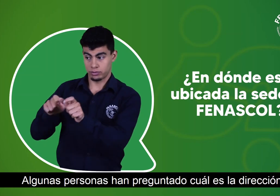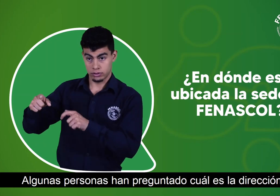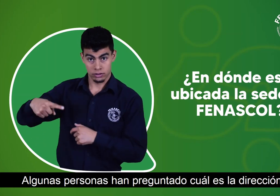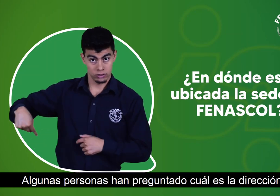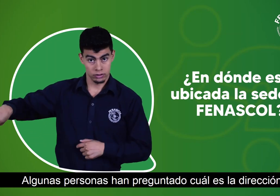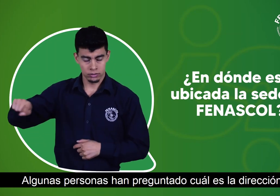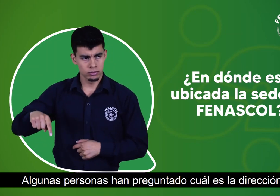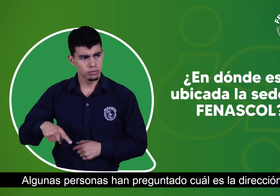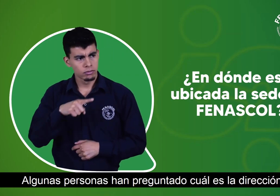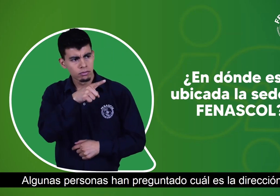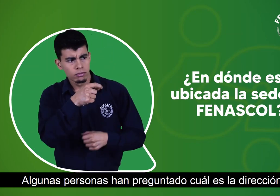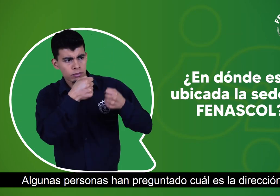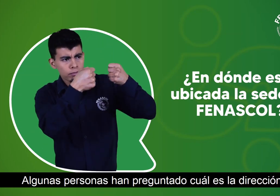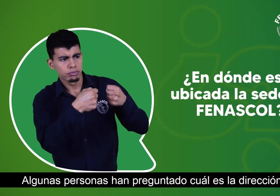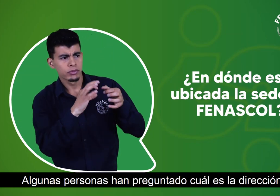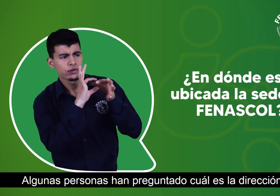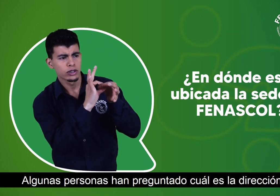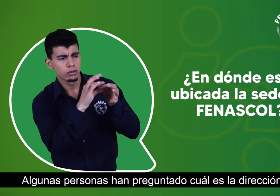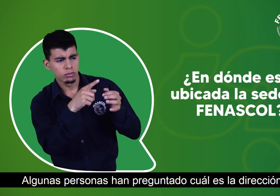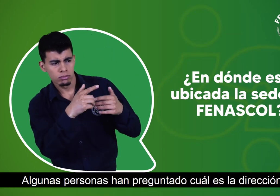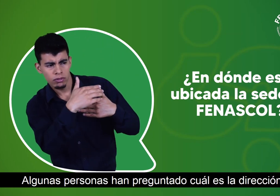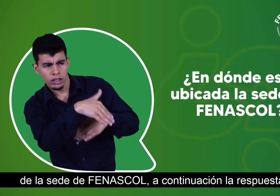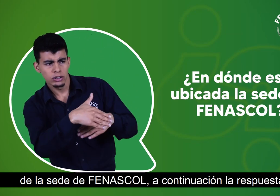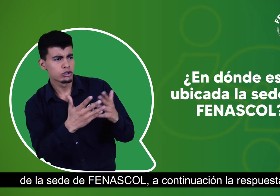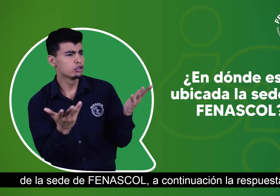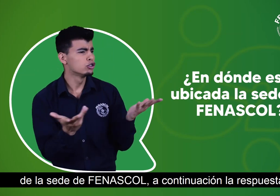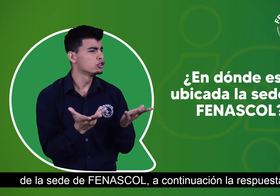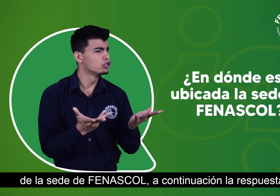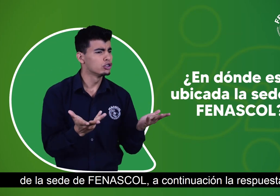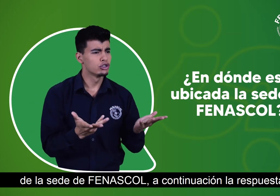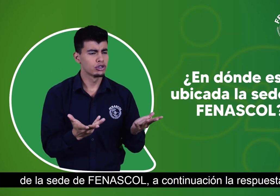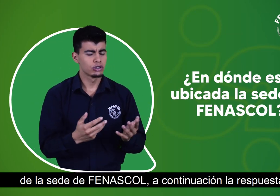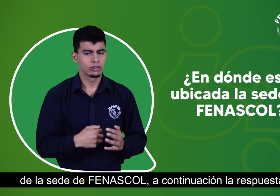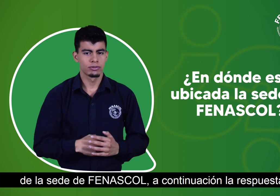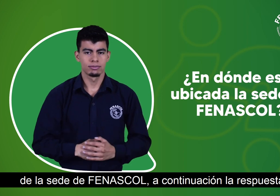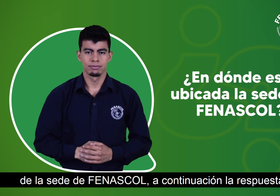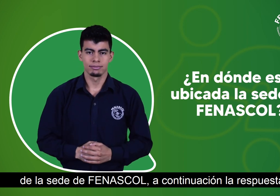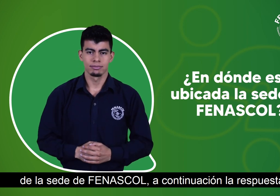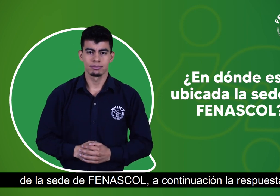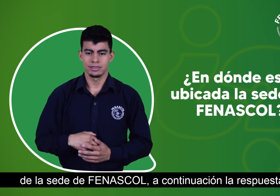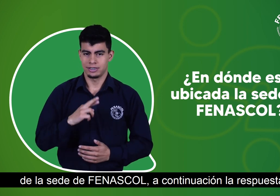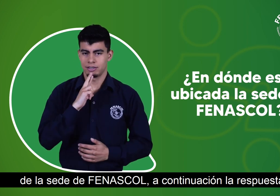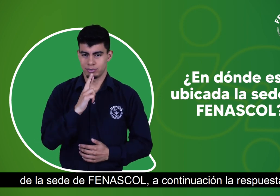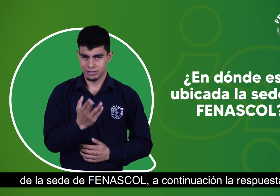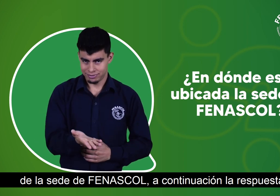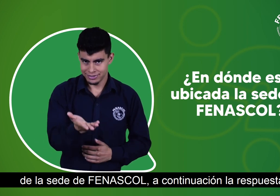Algunas personas han preguntado cuál es la dirección de la sede de FENASCOL. A continuación, la respuesta.